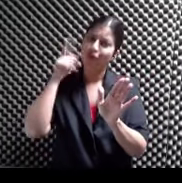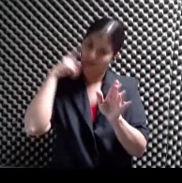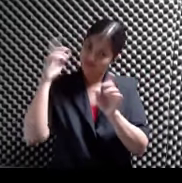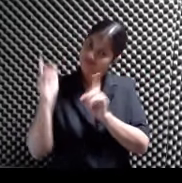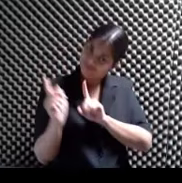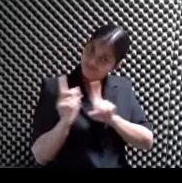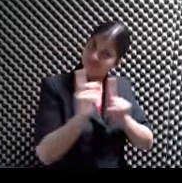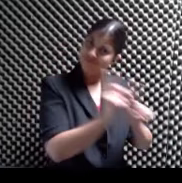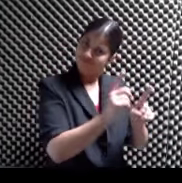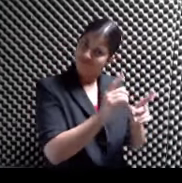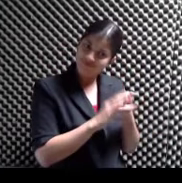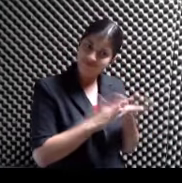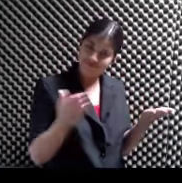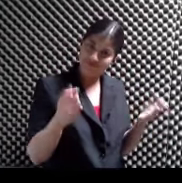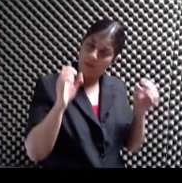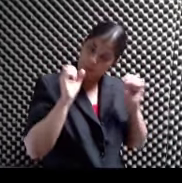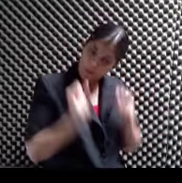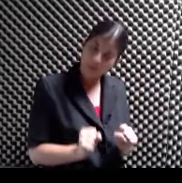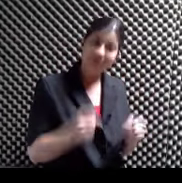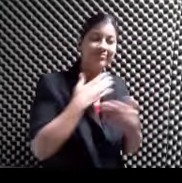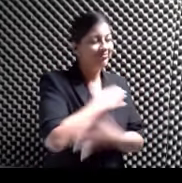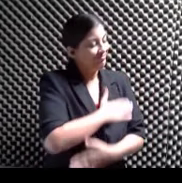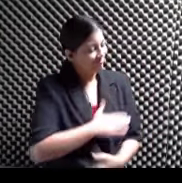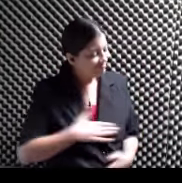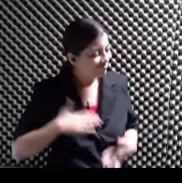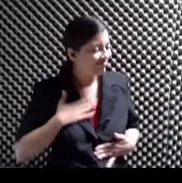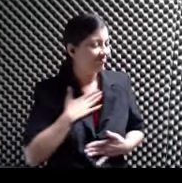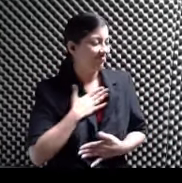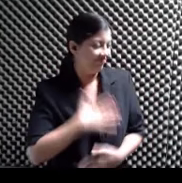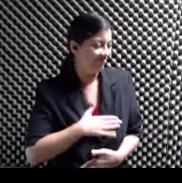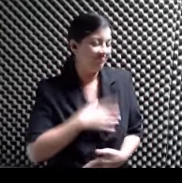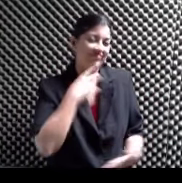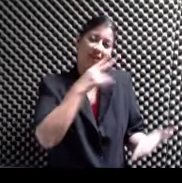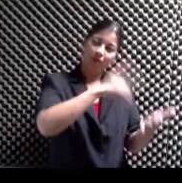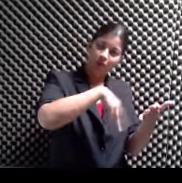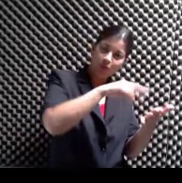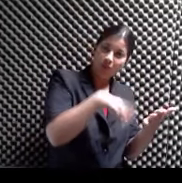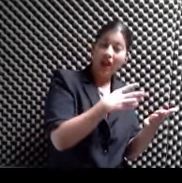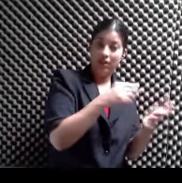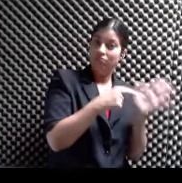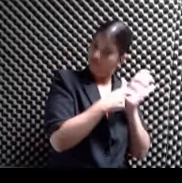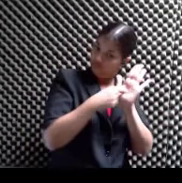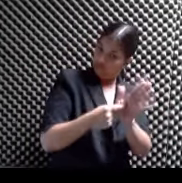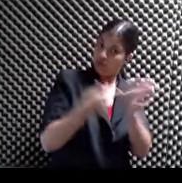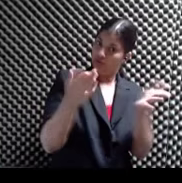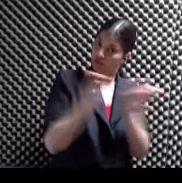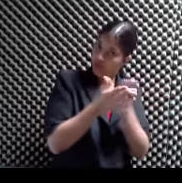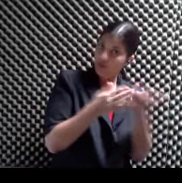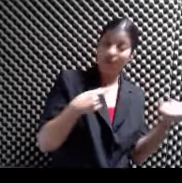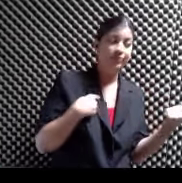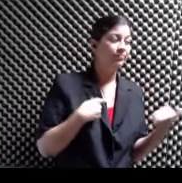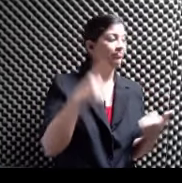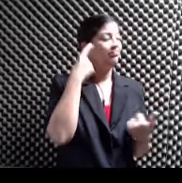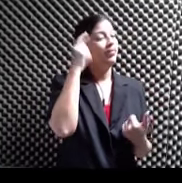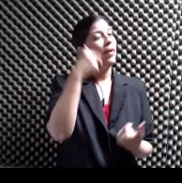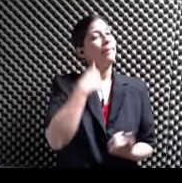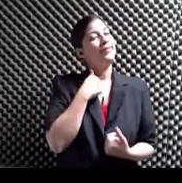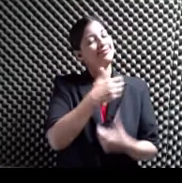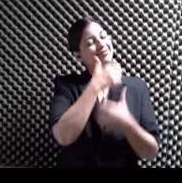El espacio también Para disfrutar De la lectura Y de una presentación Editorial Y me parece Interesantísimo Que no solo